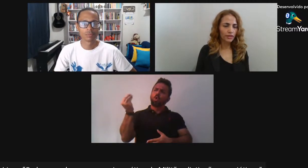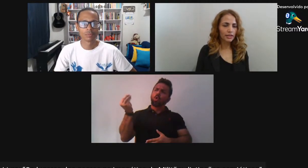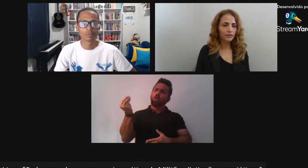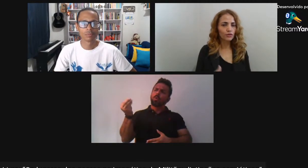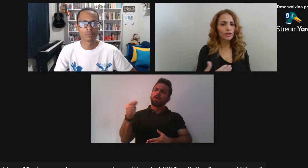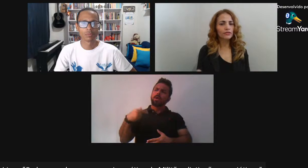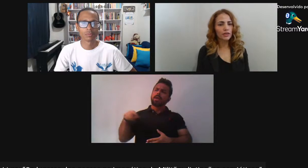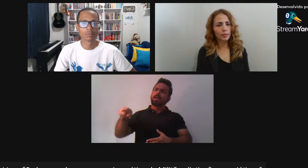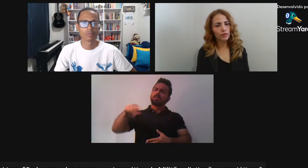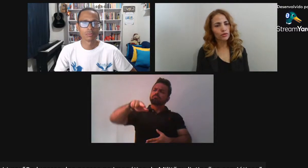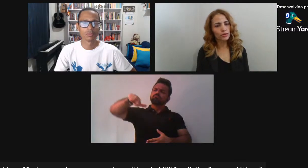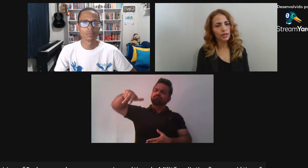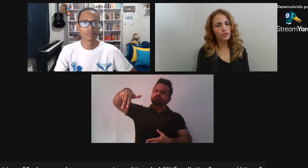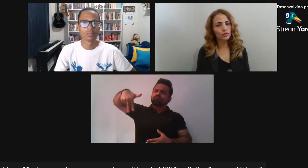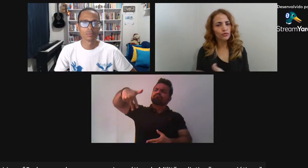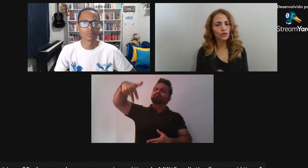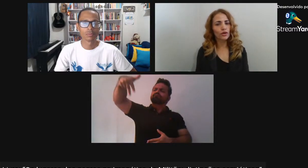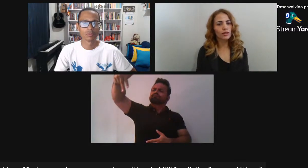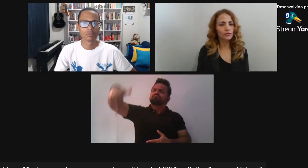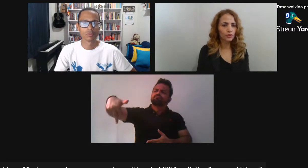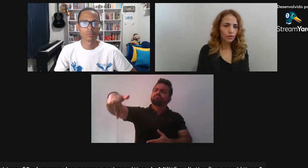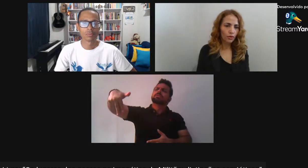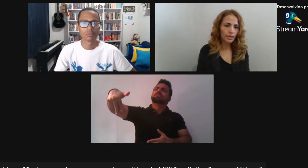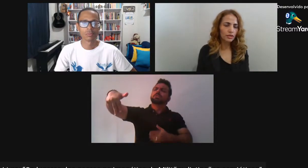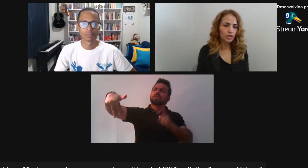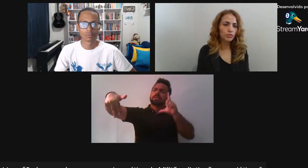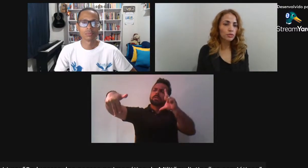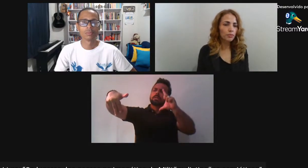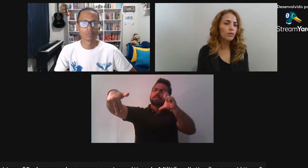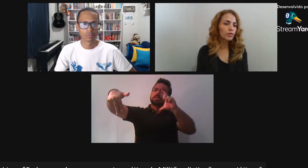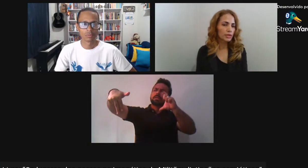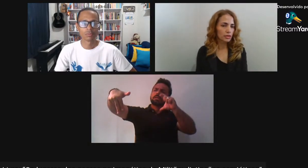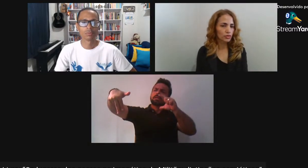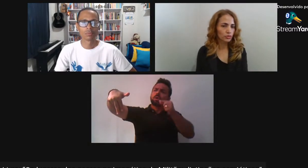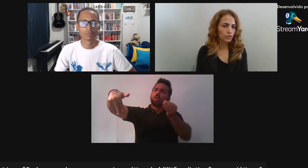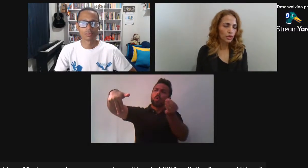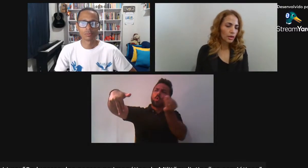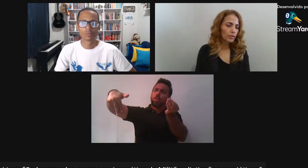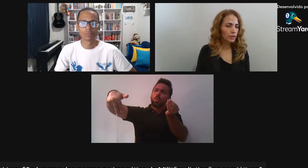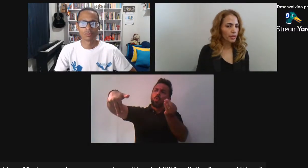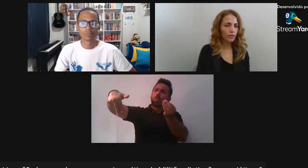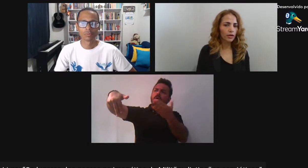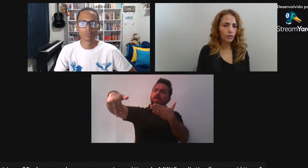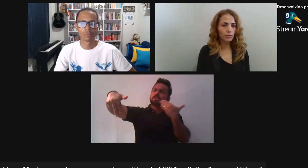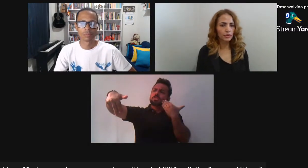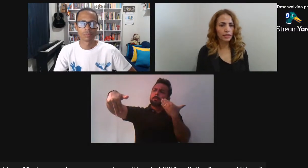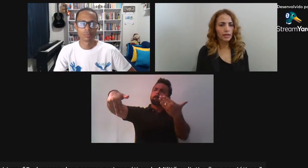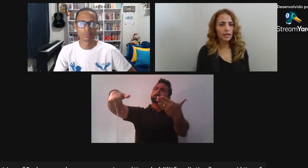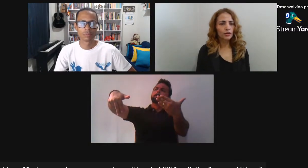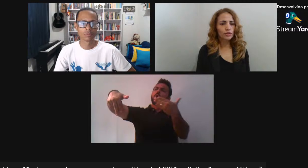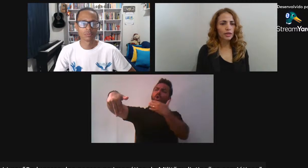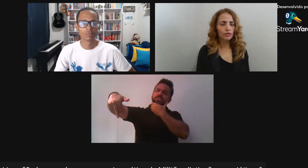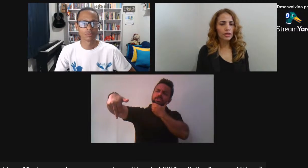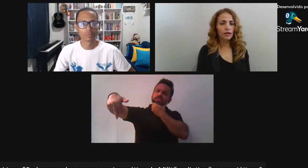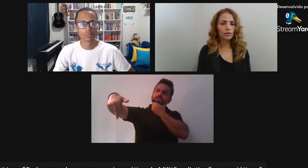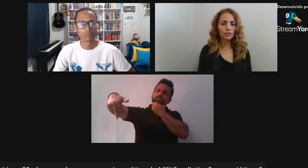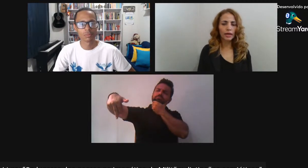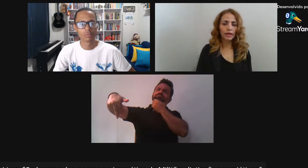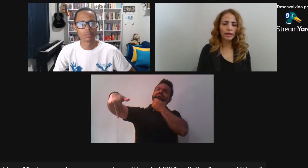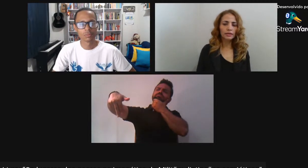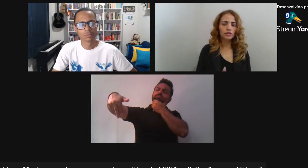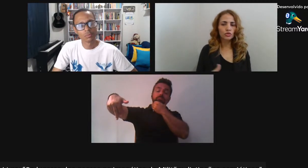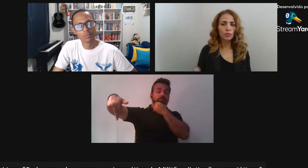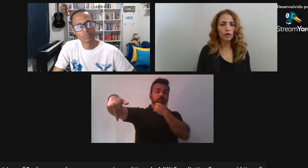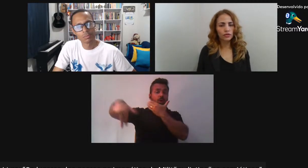fotografia Da fotografia para o contexto E do fotógrafo Com esse tipo de público Em seu estúdio O que também não era comum Os negros eram